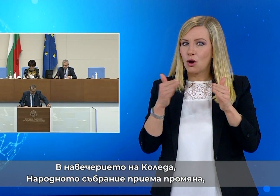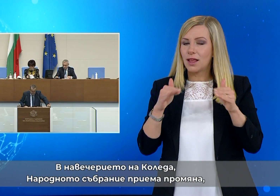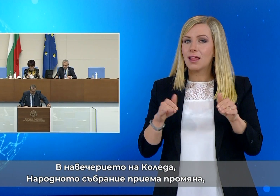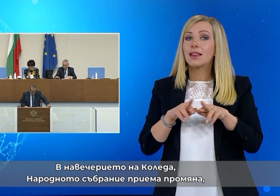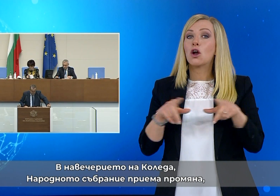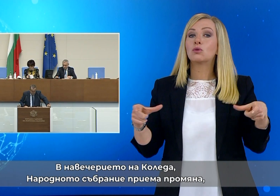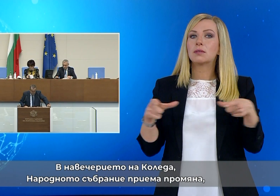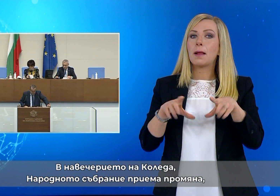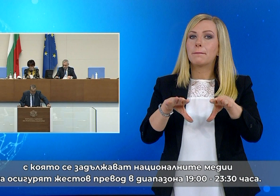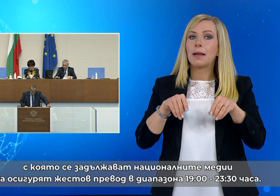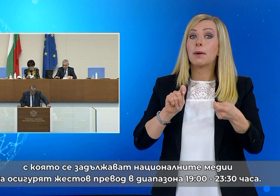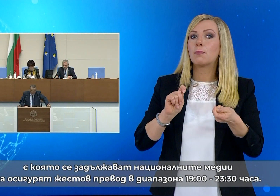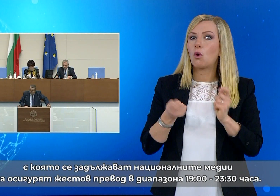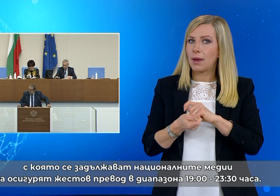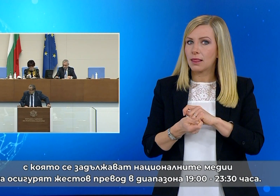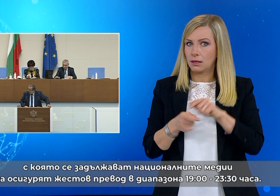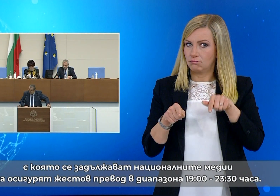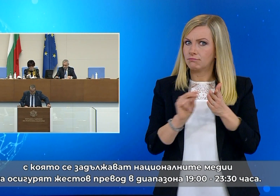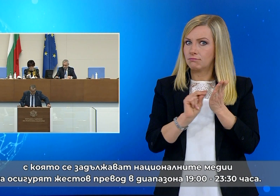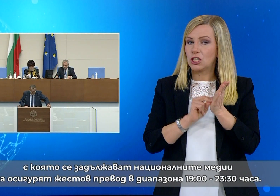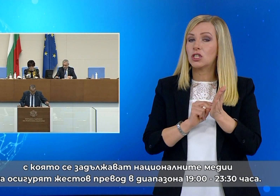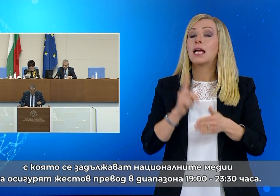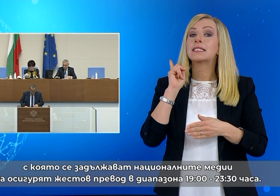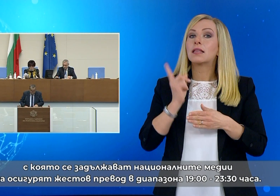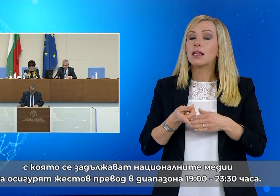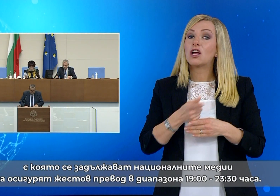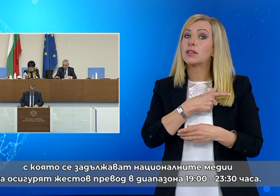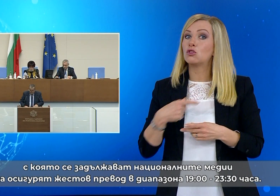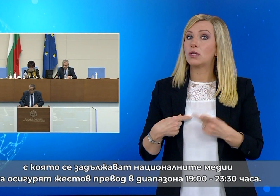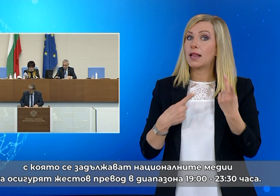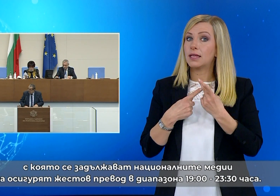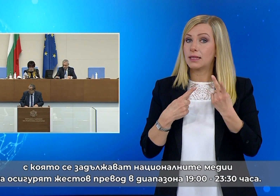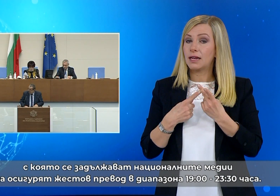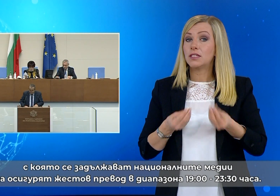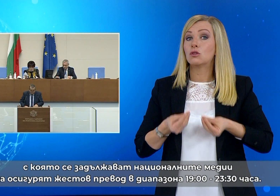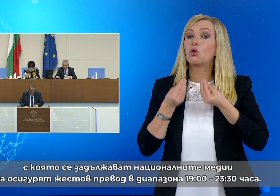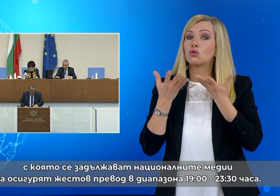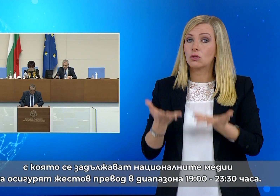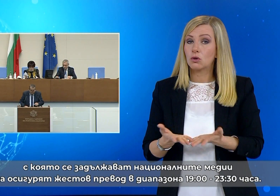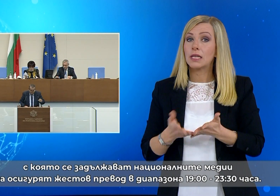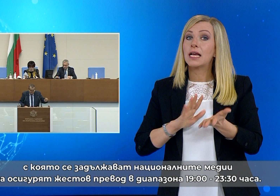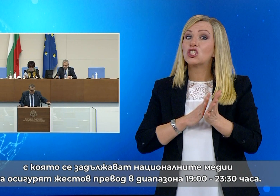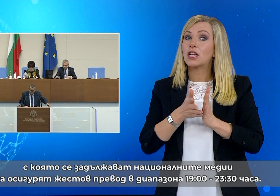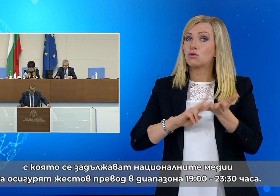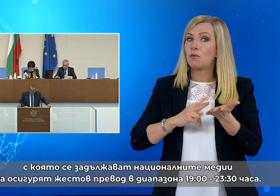приема промяна, с която се задължават националните медии да осигурят жестов превод в диапазона 19,